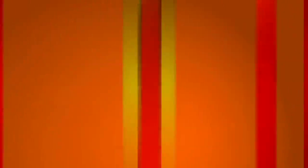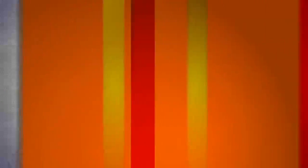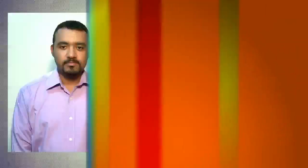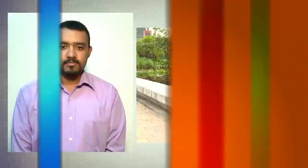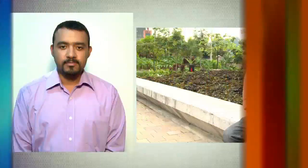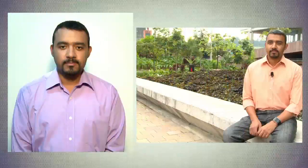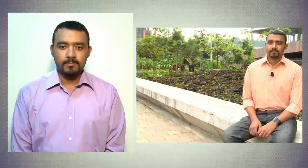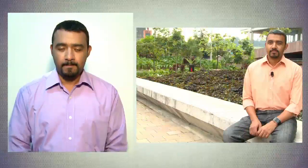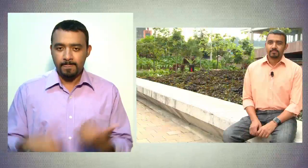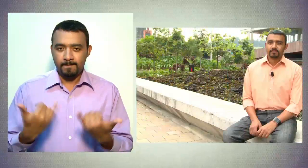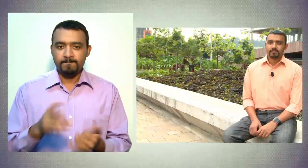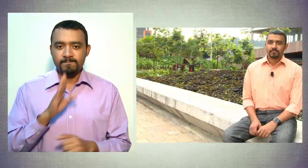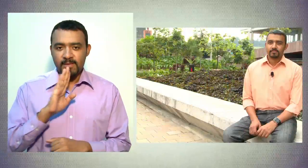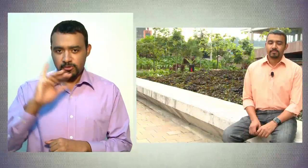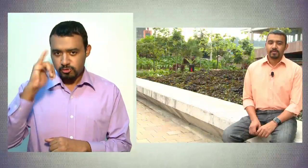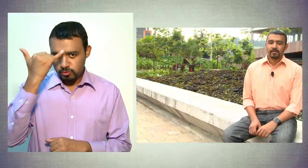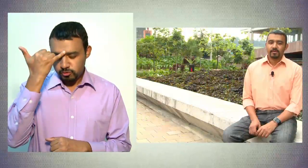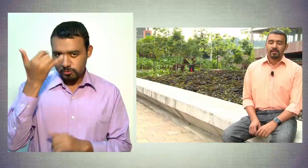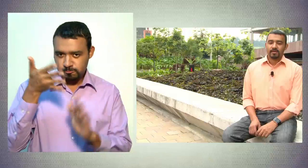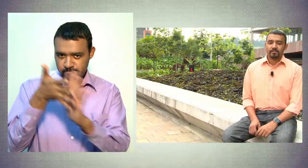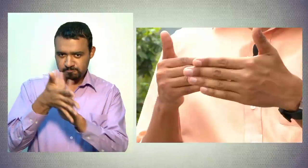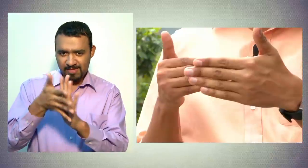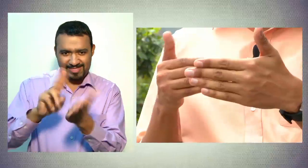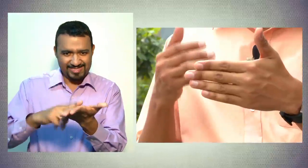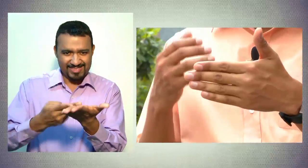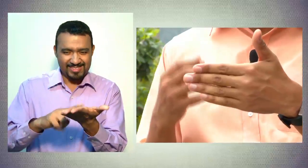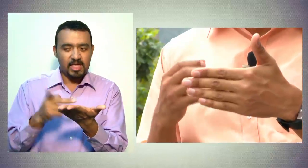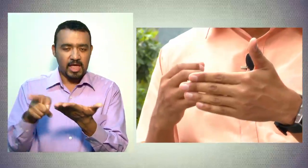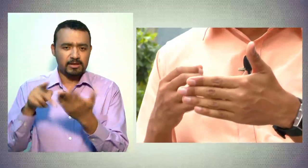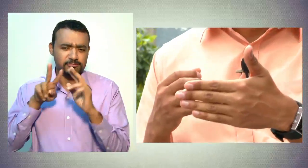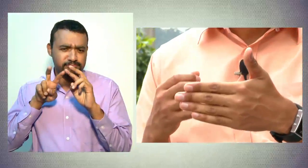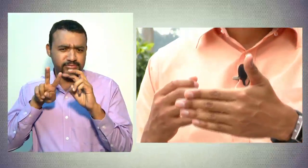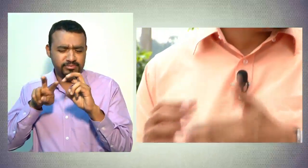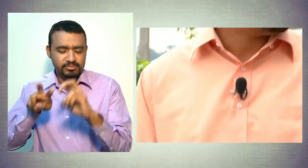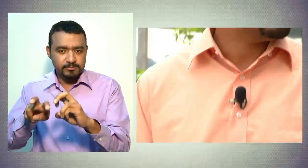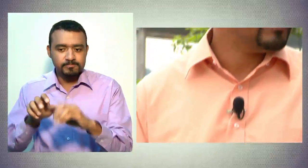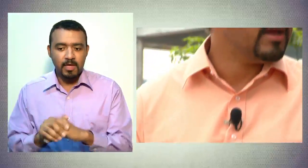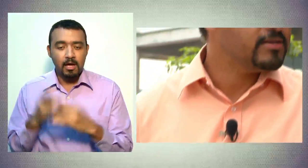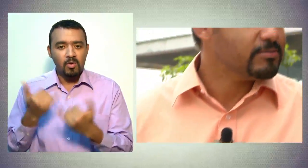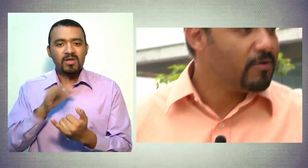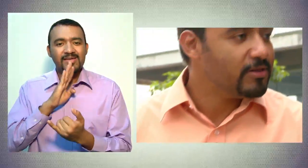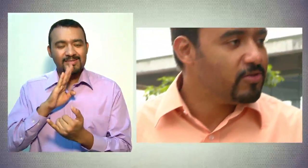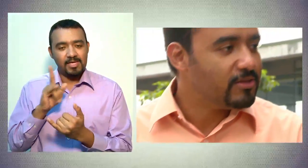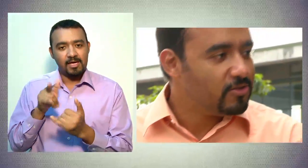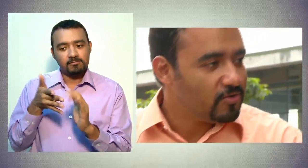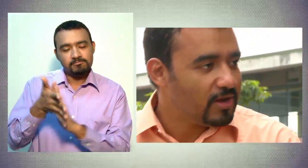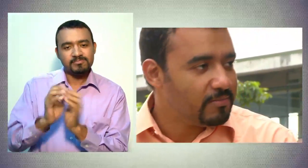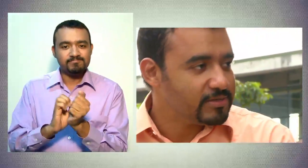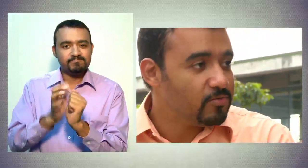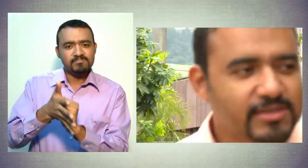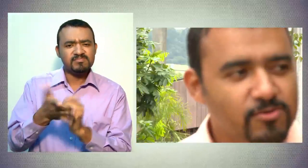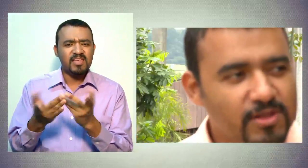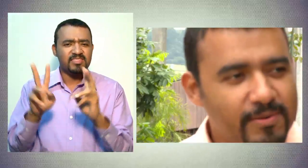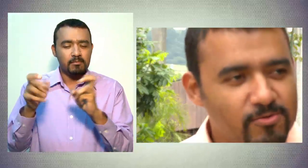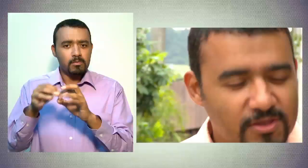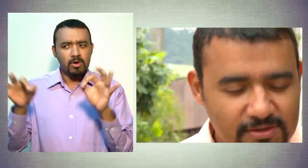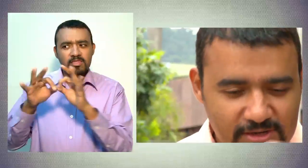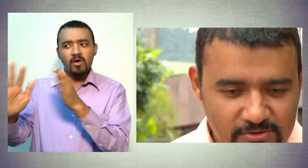John Jairo Blandón, intérprete de lenguaje de señas e investigador, nos acompaña hoy en la editorial para contarnos lo importante que